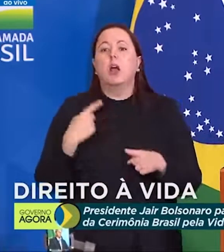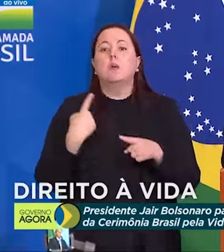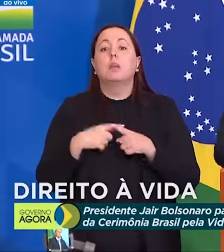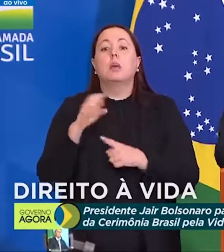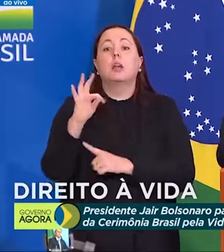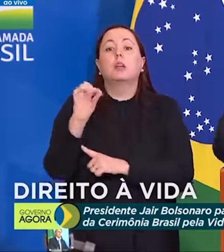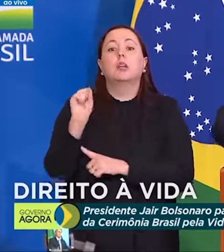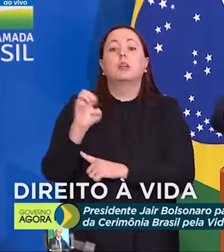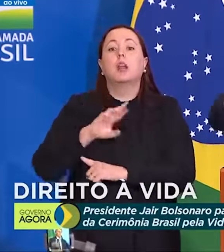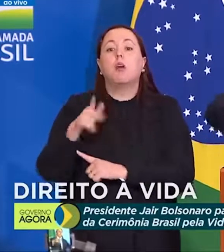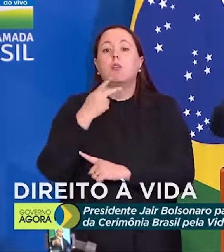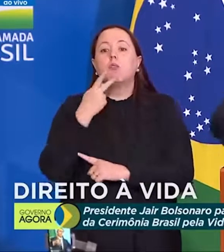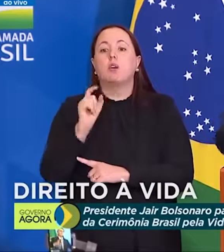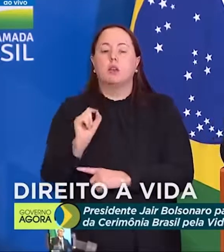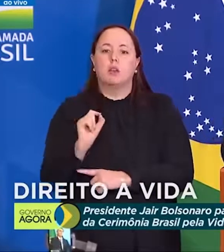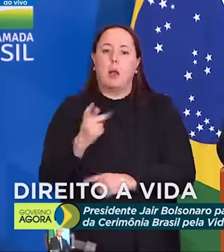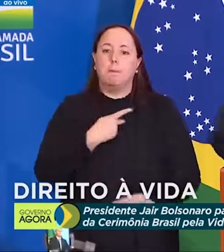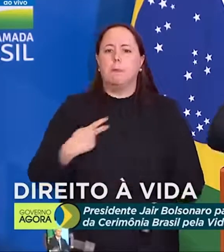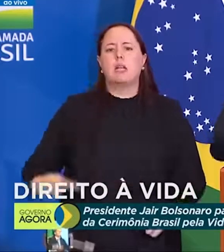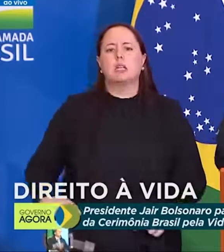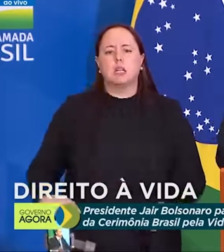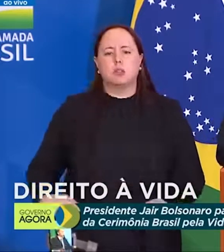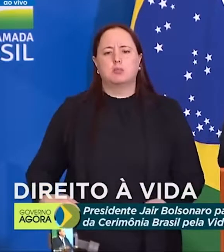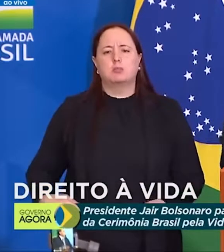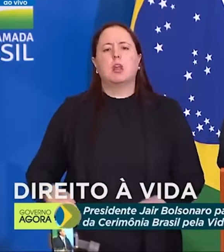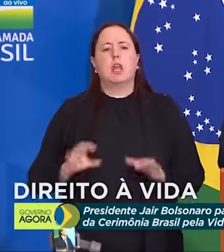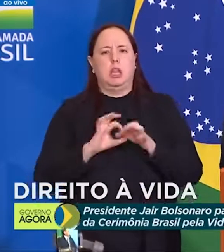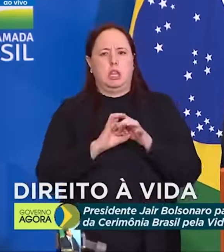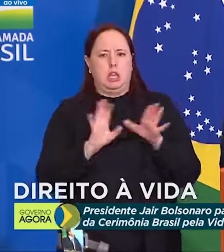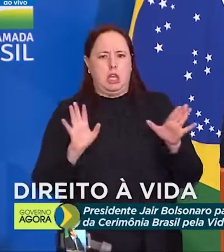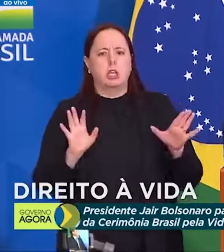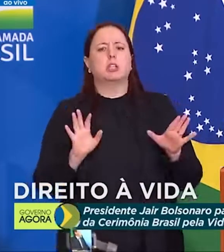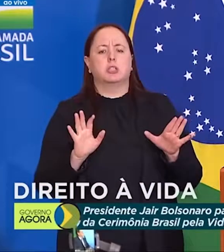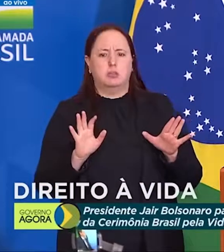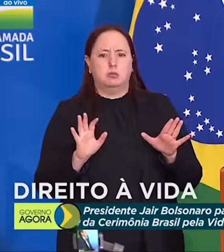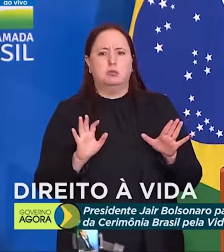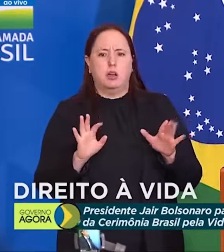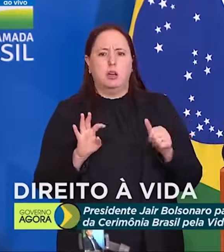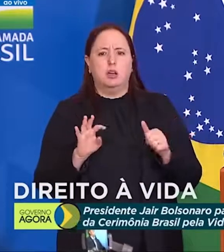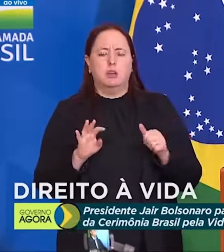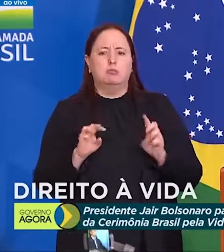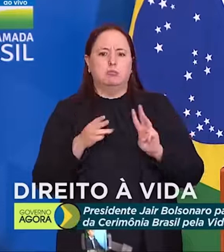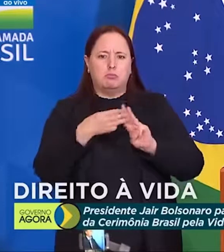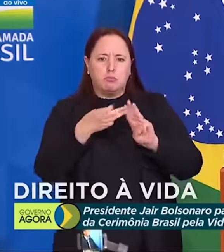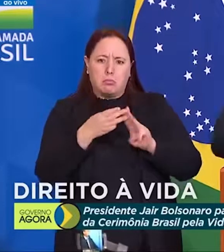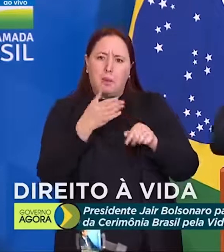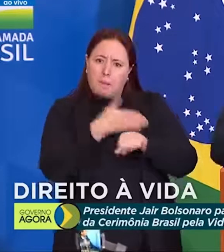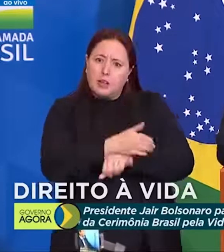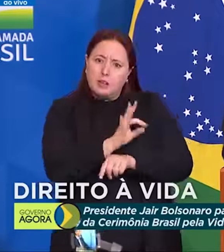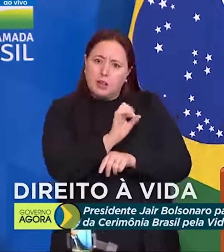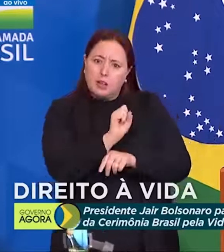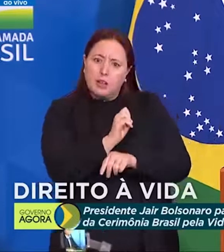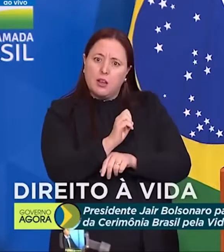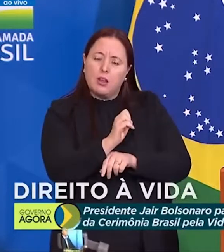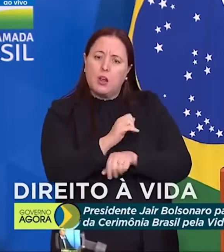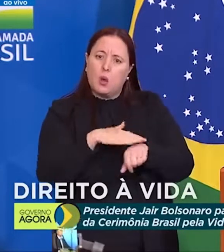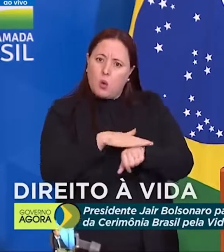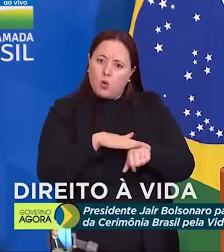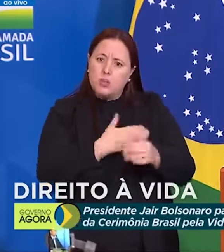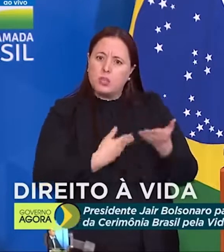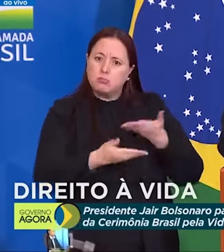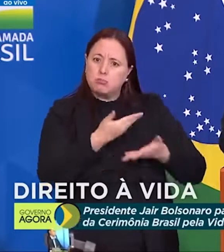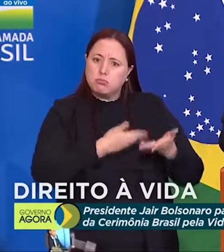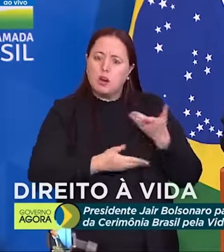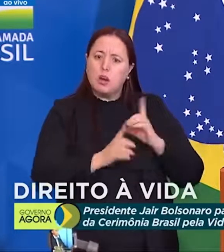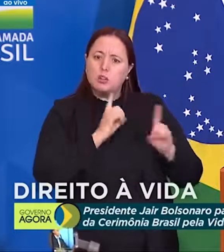o TSE não fala o seguinte, presidente, deixe os técnicos das Forças Armadas, vir aqui para dentro do TSE, conversar com o nosso pessoal,